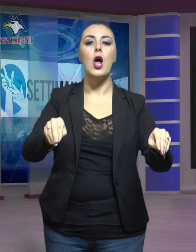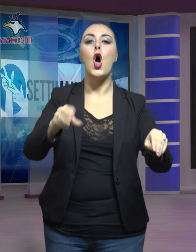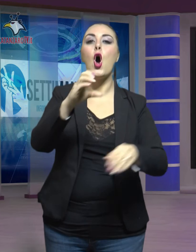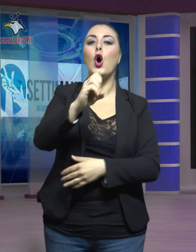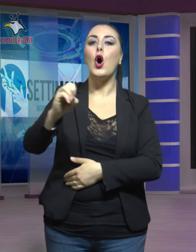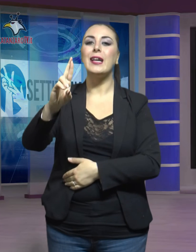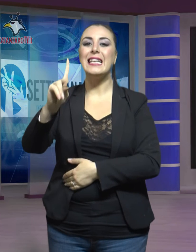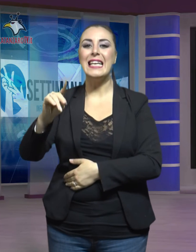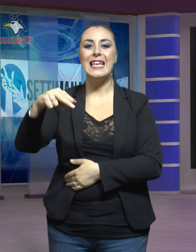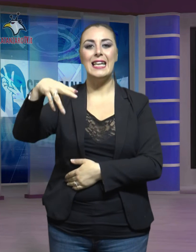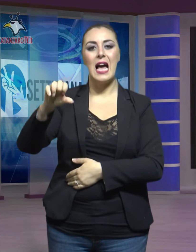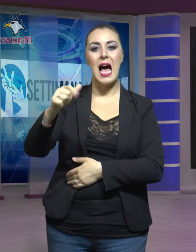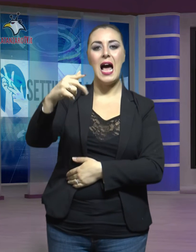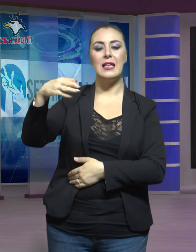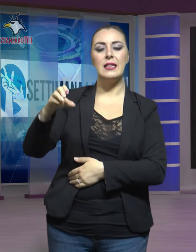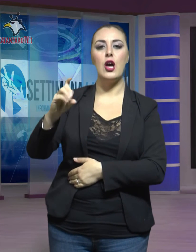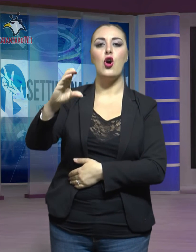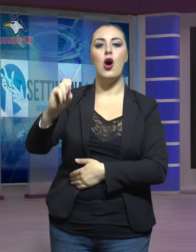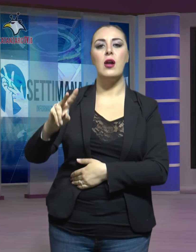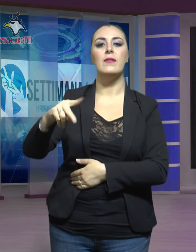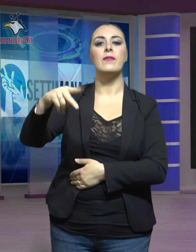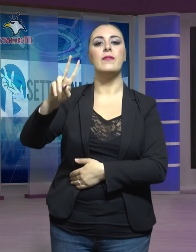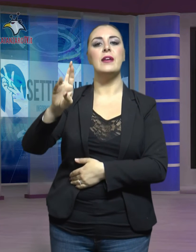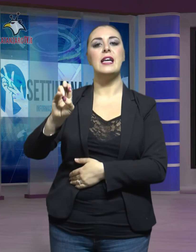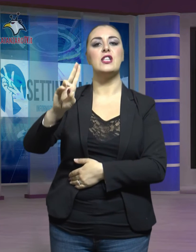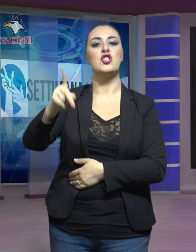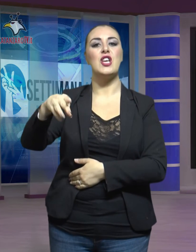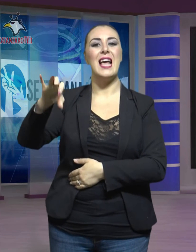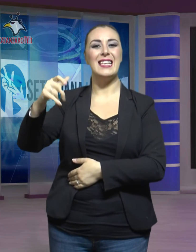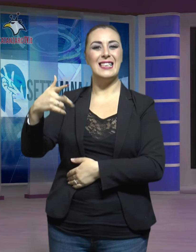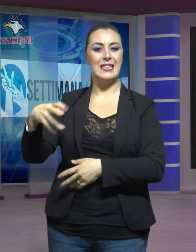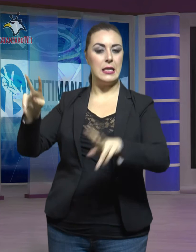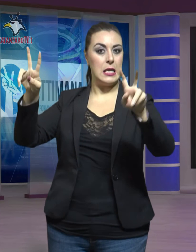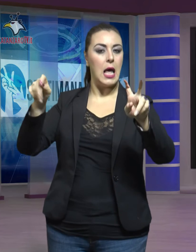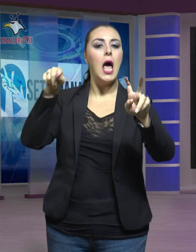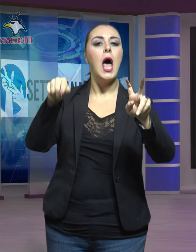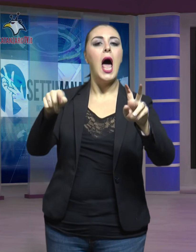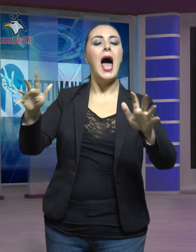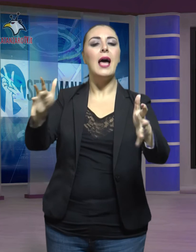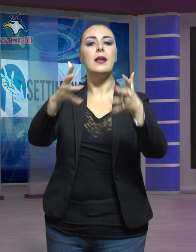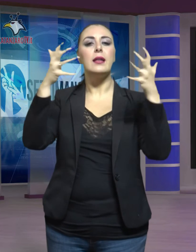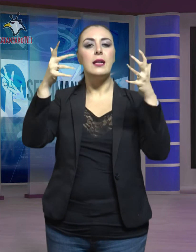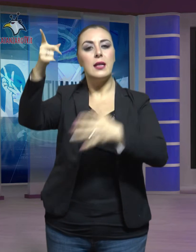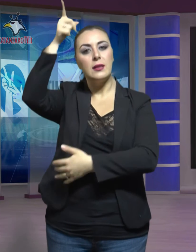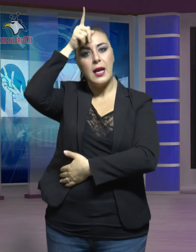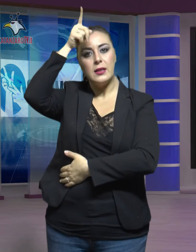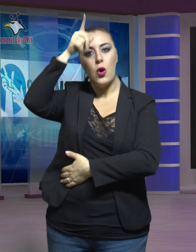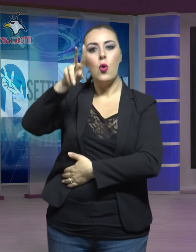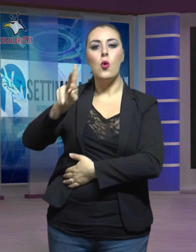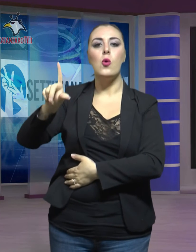convergenze dell'artista tedesco Ulrich. L'esposizione caratterizzato dalla